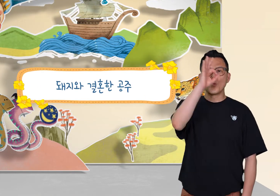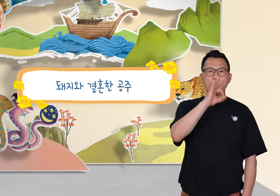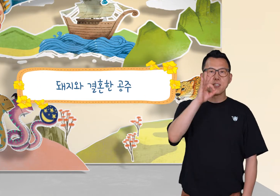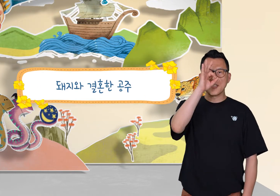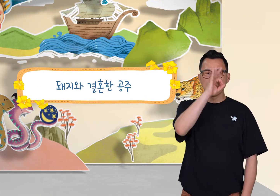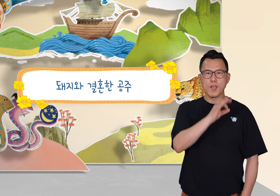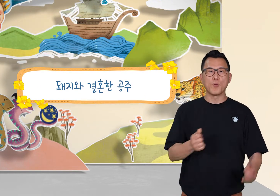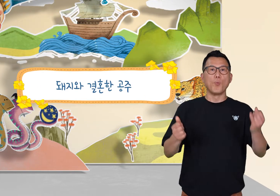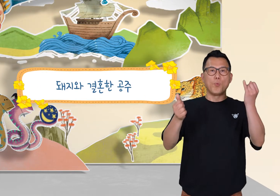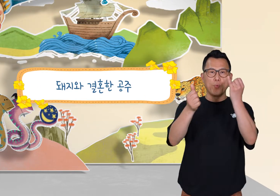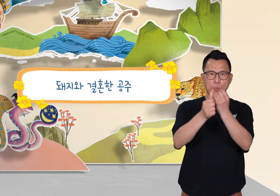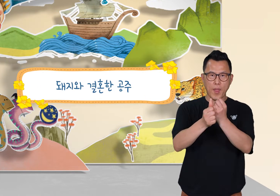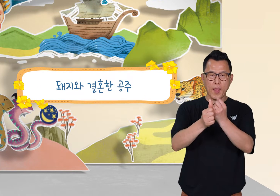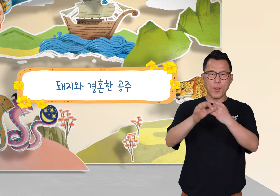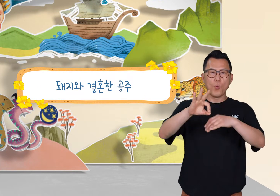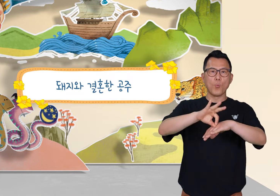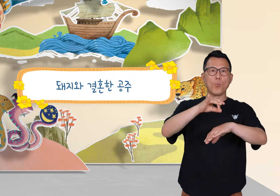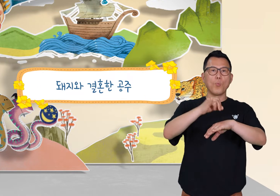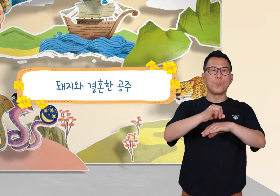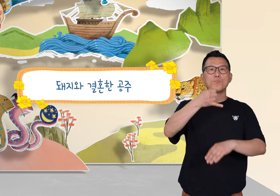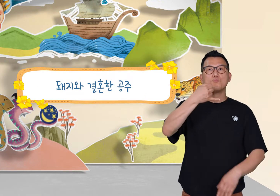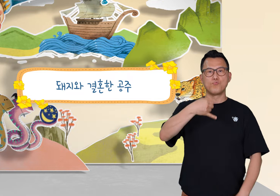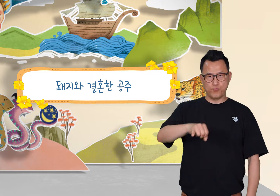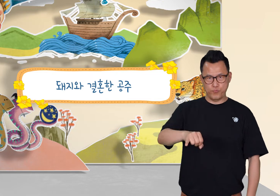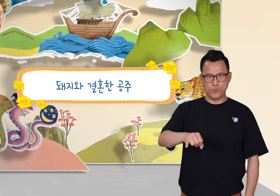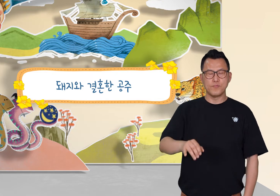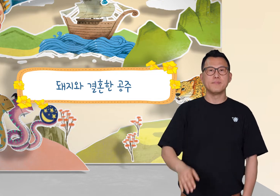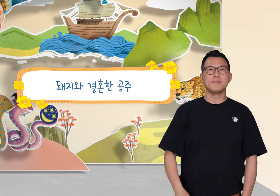돼지와 결혼한 공주